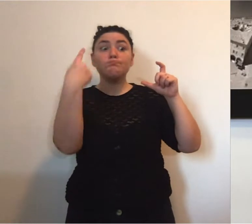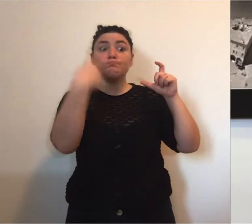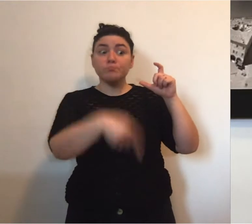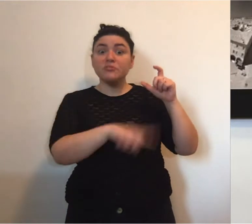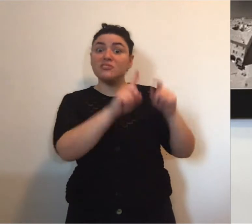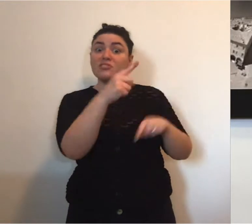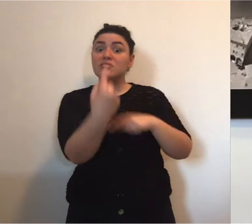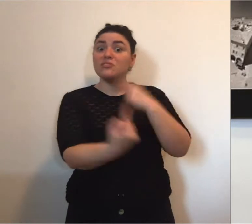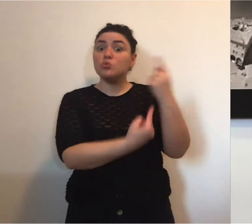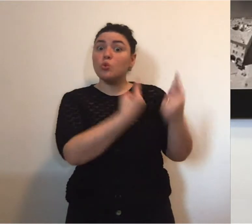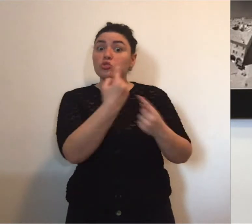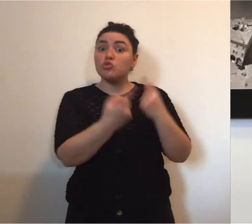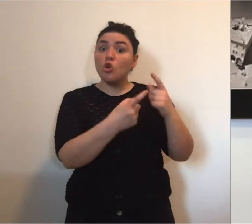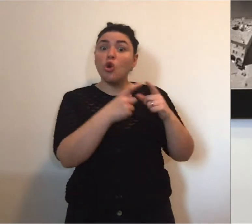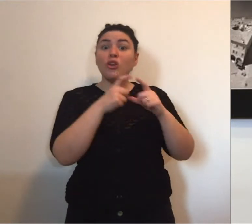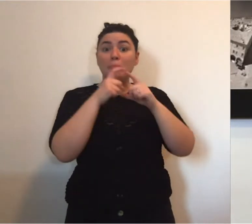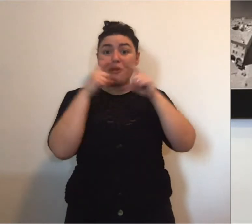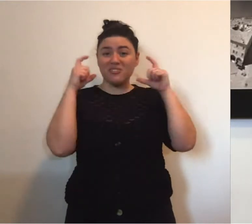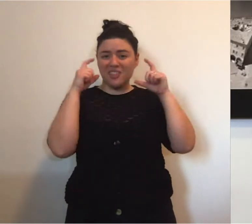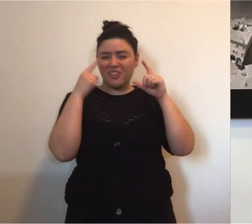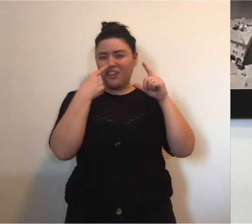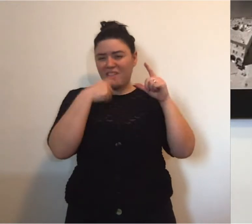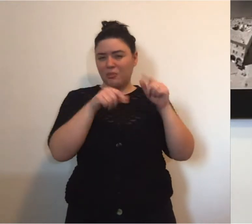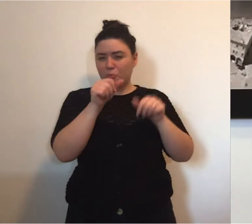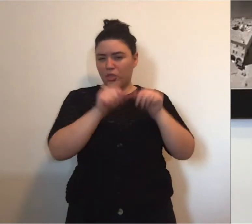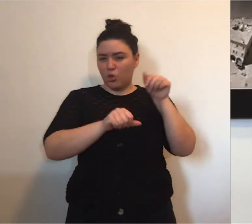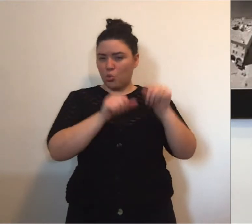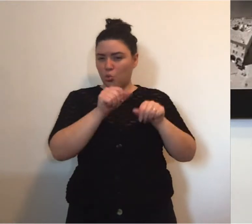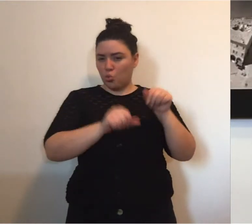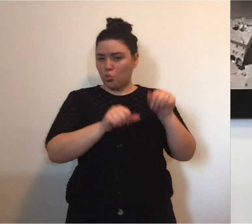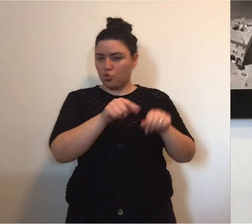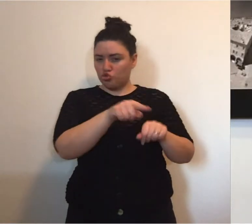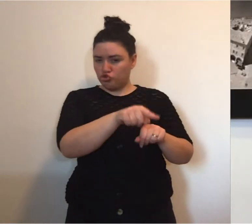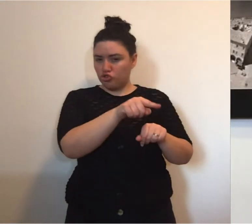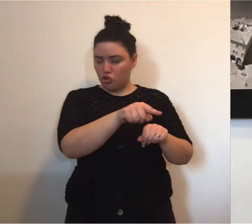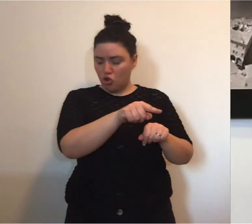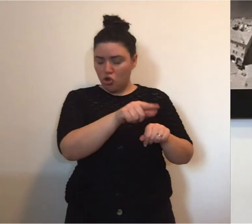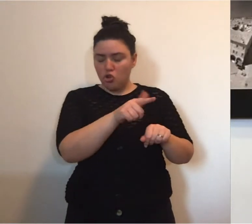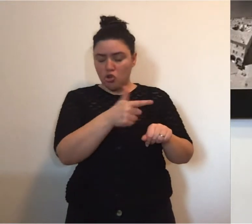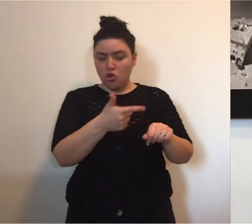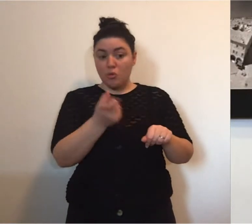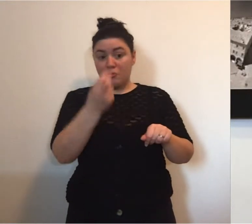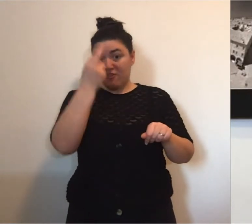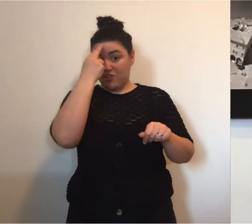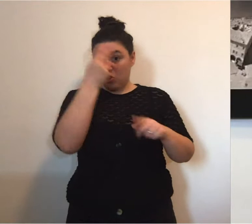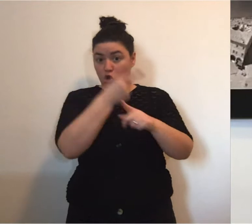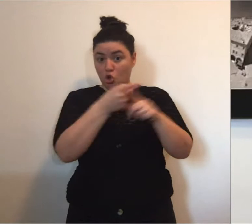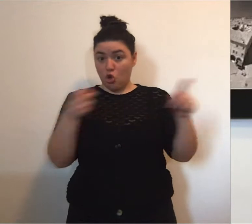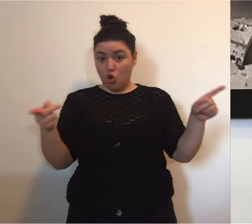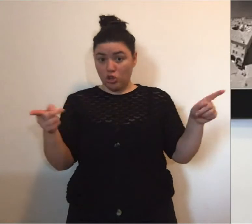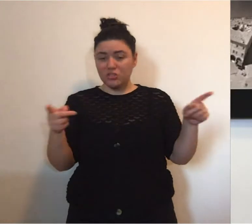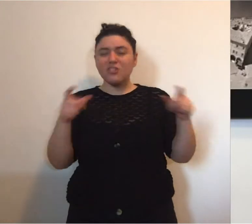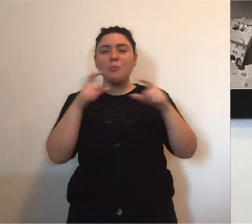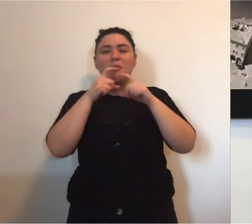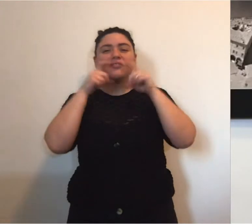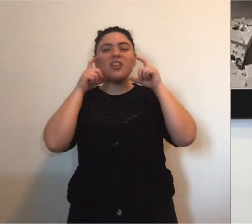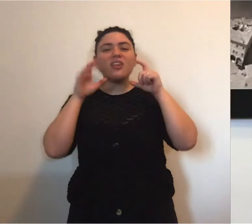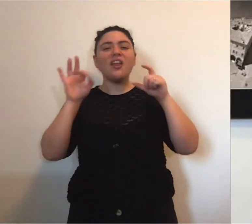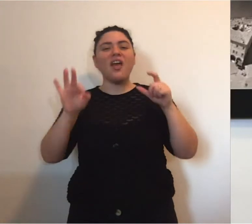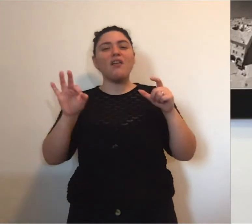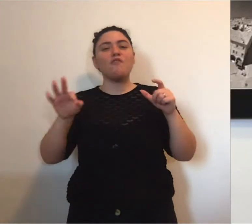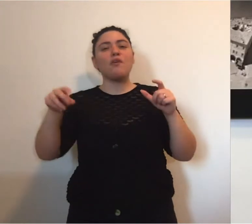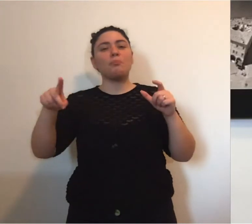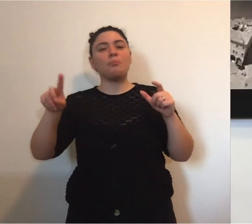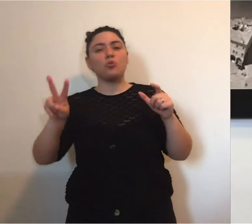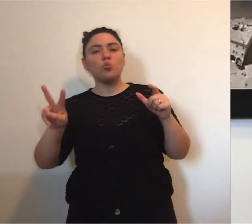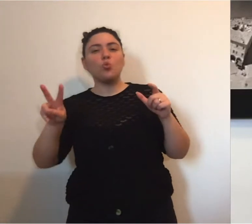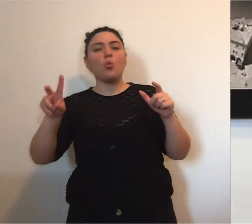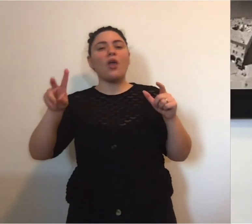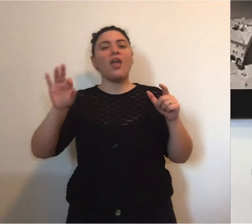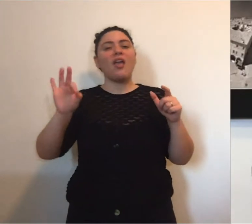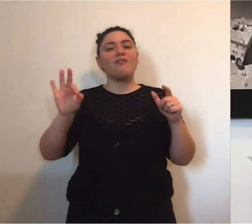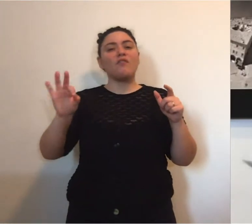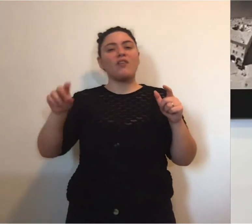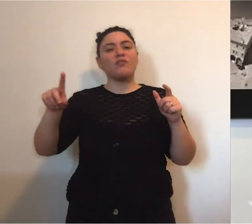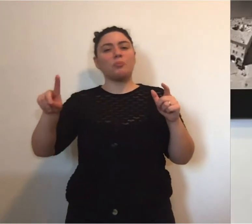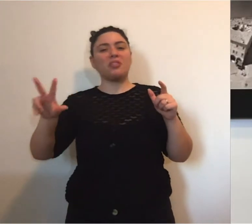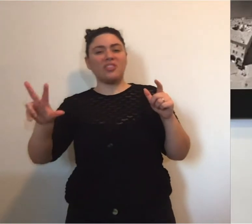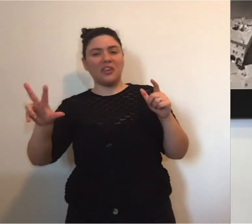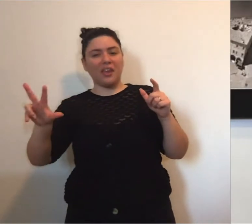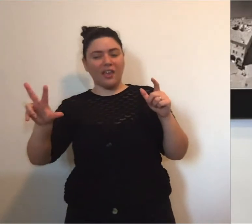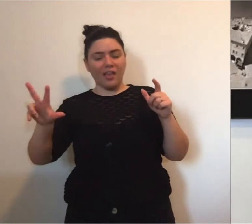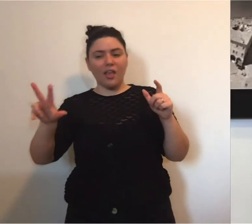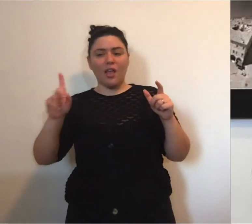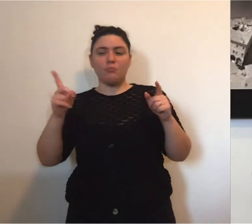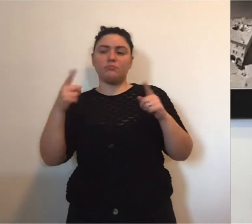particolare in quel contesto la mascherina di tipo chirurgico. Perché vi ricordo che le cose dette FFP2 e